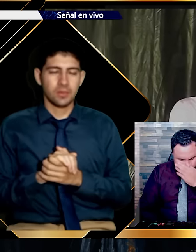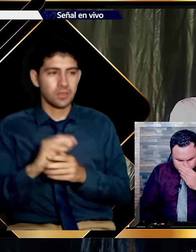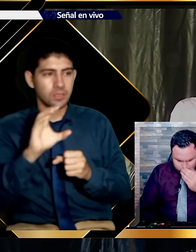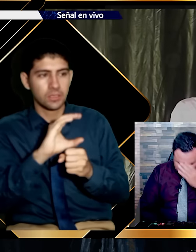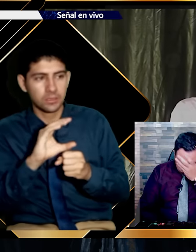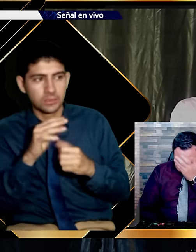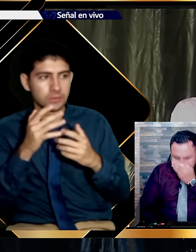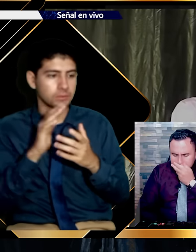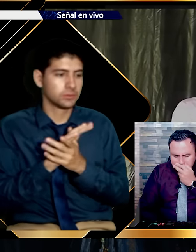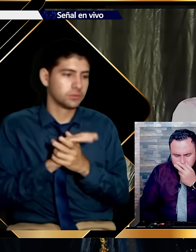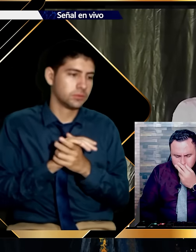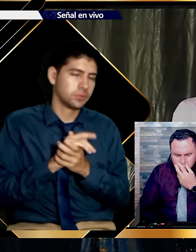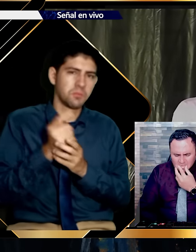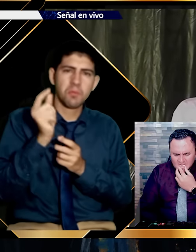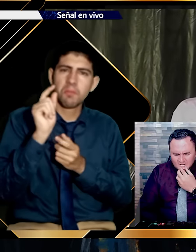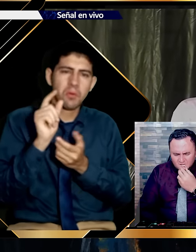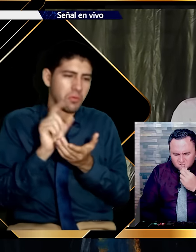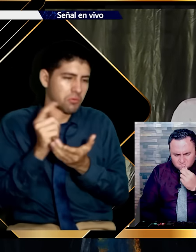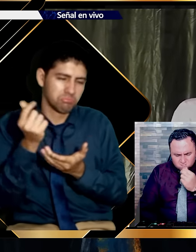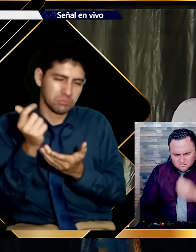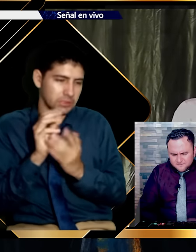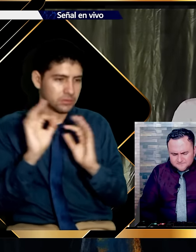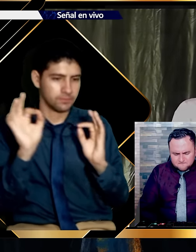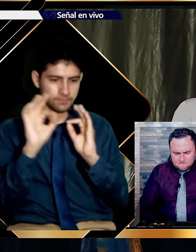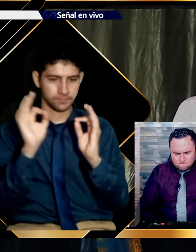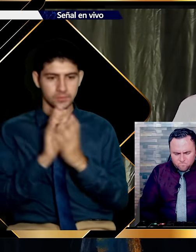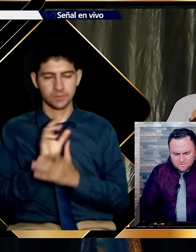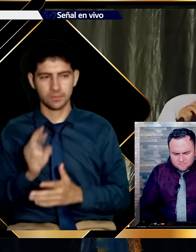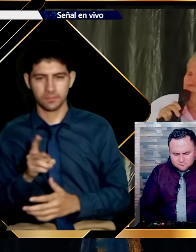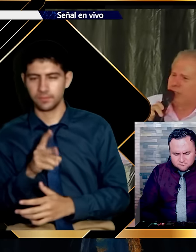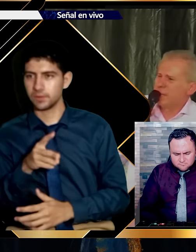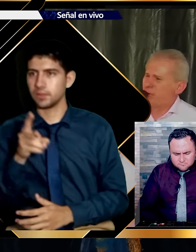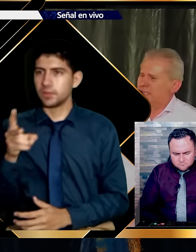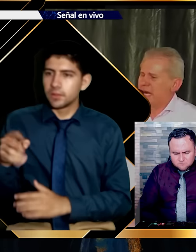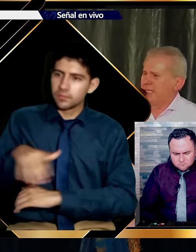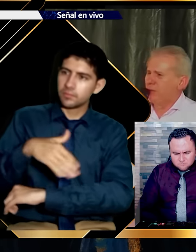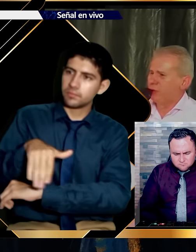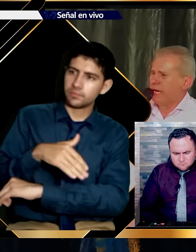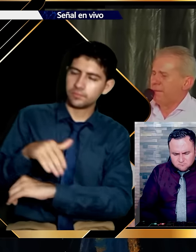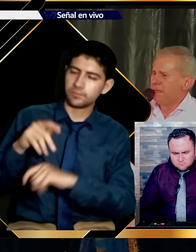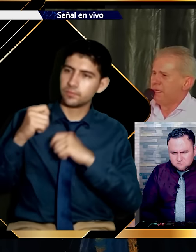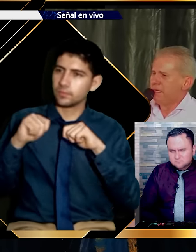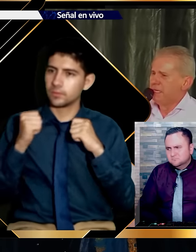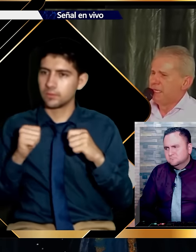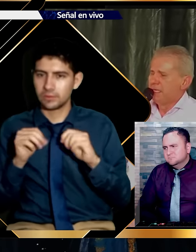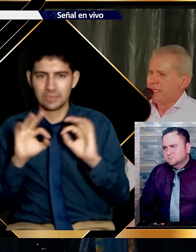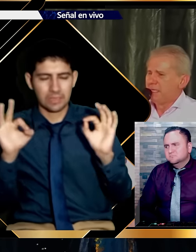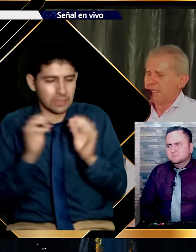mi maleta. Para llegar a esta ciudad de Bogotá. Supe que fue a almorzar por las calles de Bogotá.